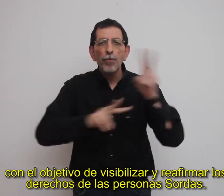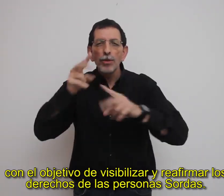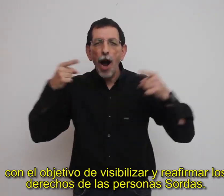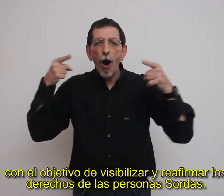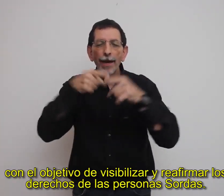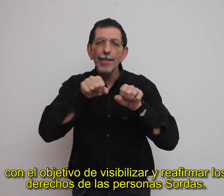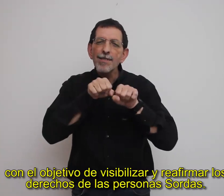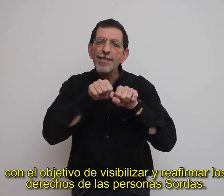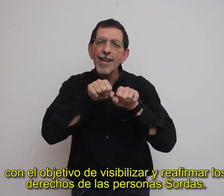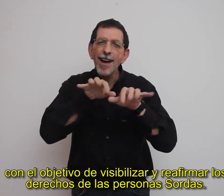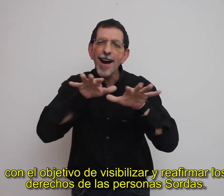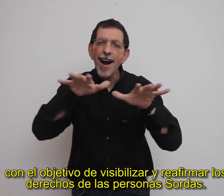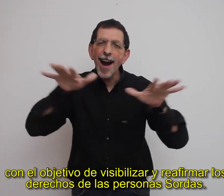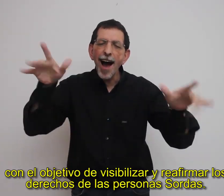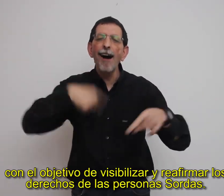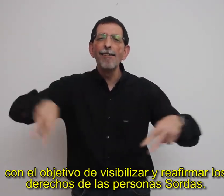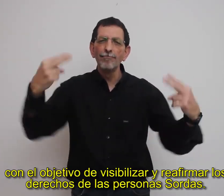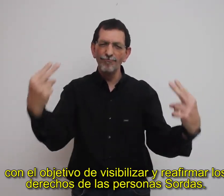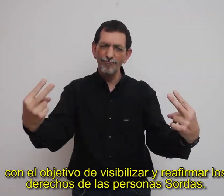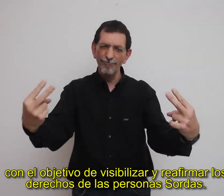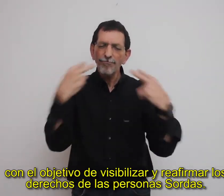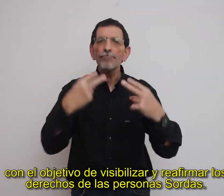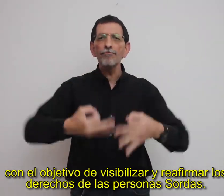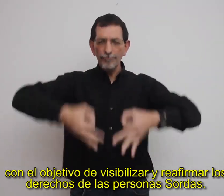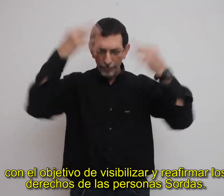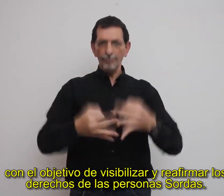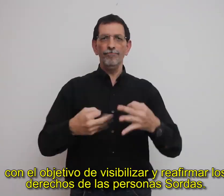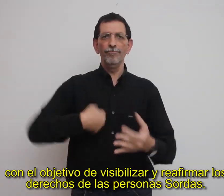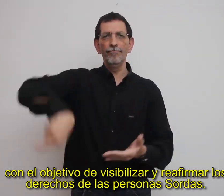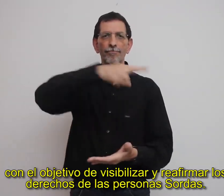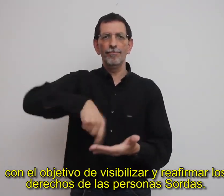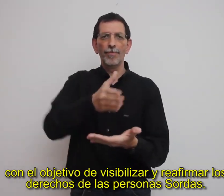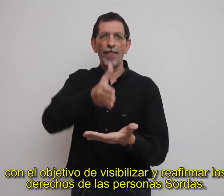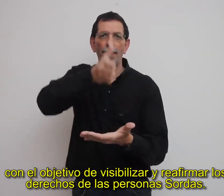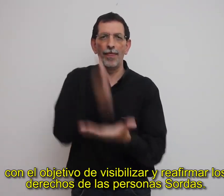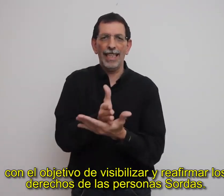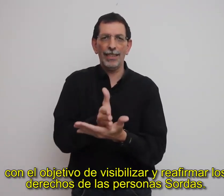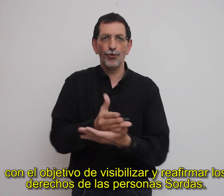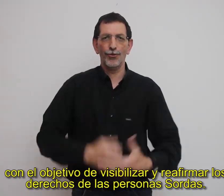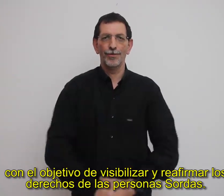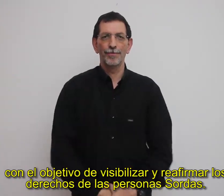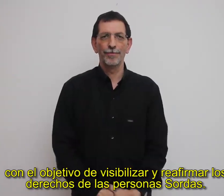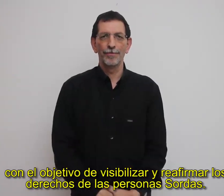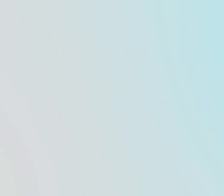objetivo de visibilizar y reafirmar los derechos de las personas sordas.